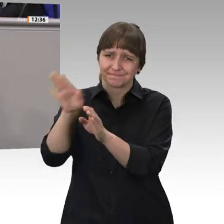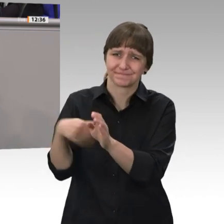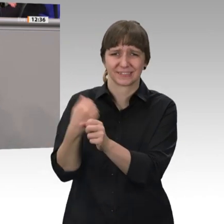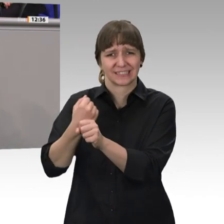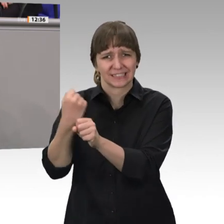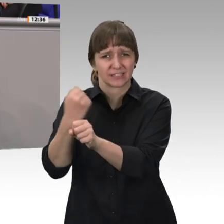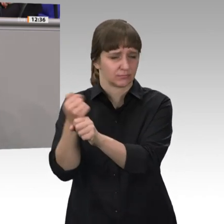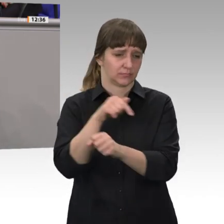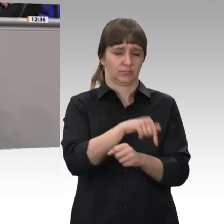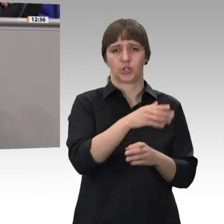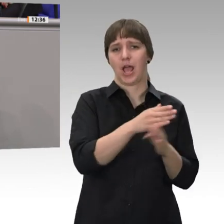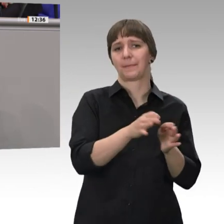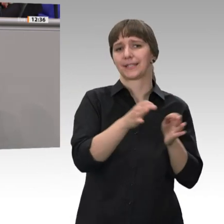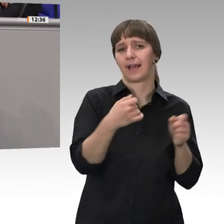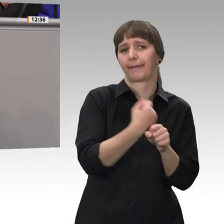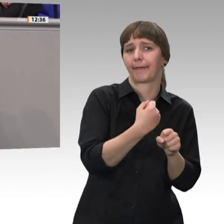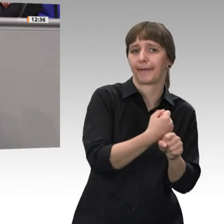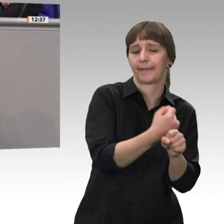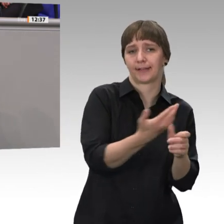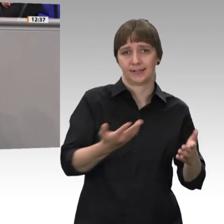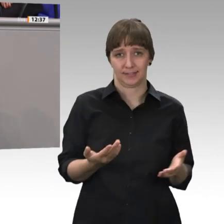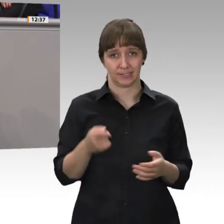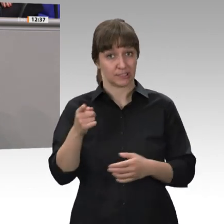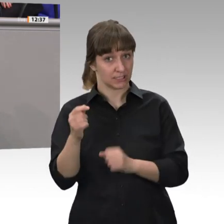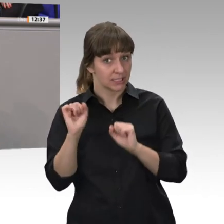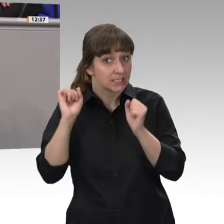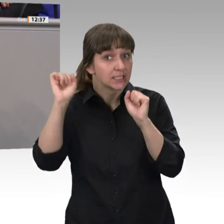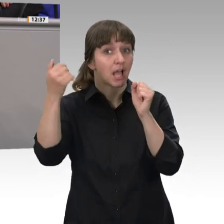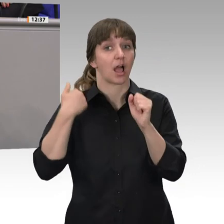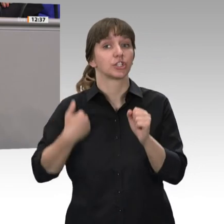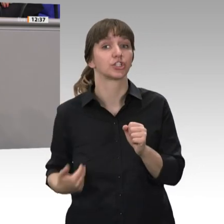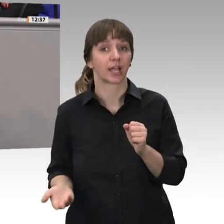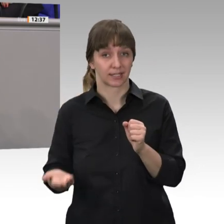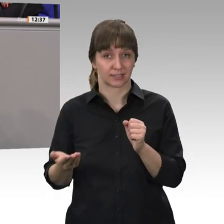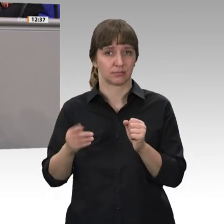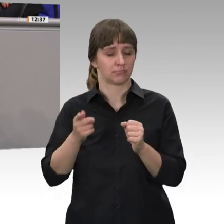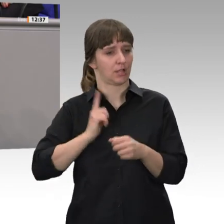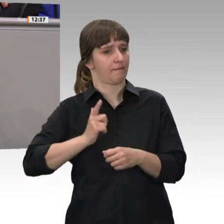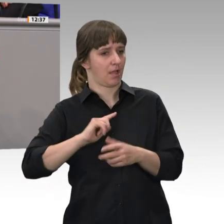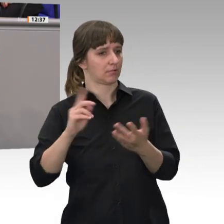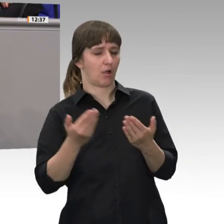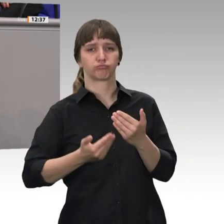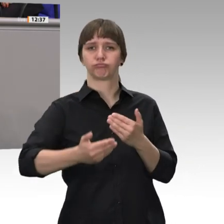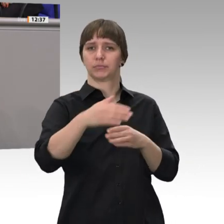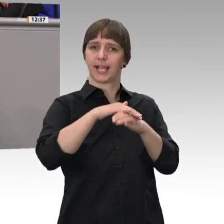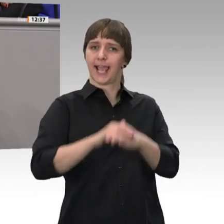halbtags gearbeitet hat, der sich angestrengt hat, auch eine entsprechende Gegenleistung eines Tages aus der Rentenversicherung.